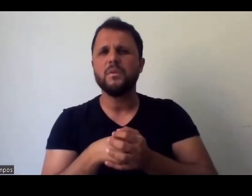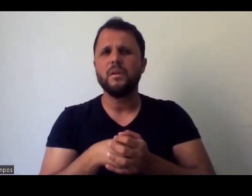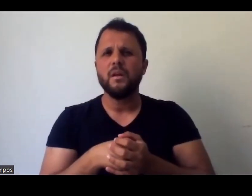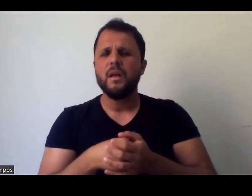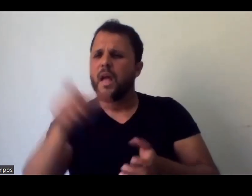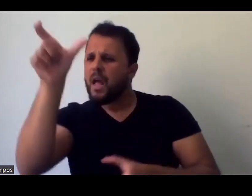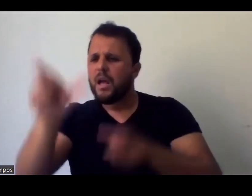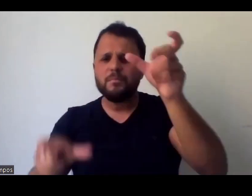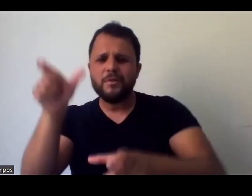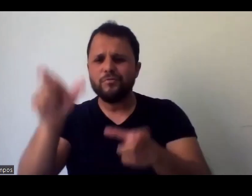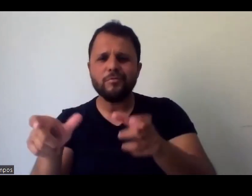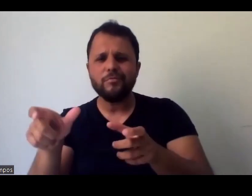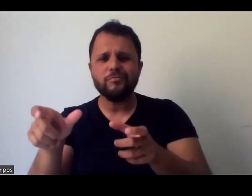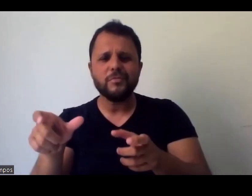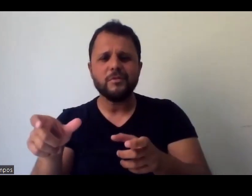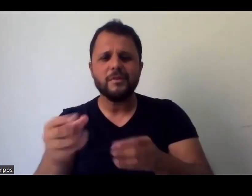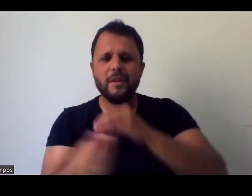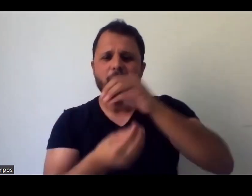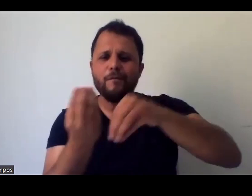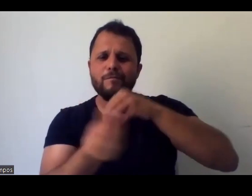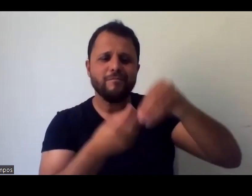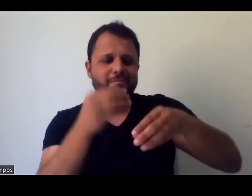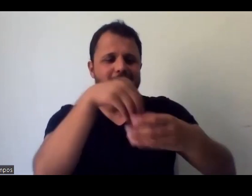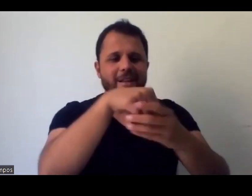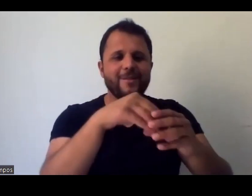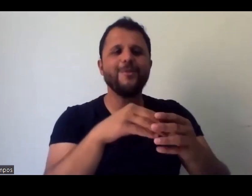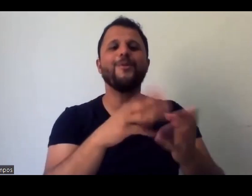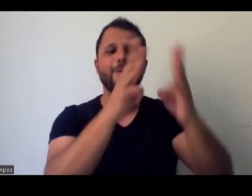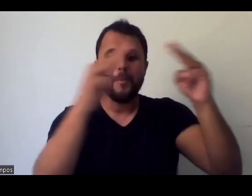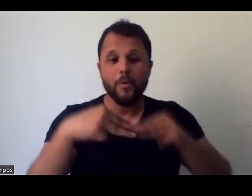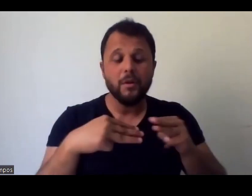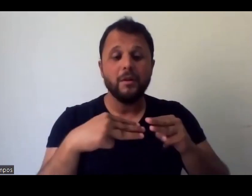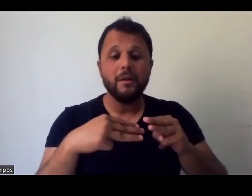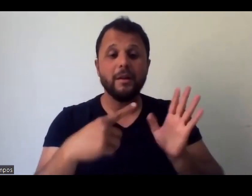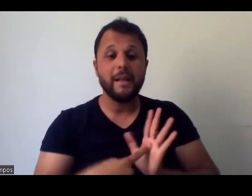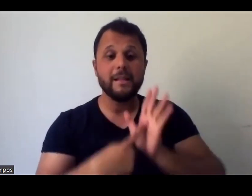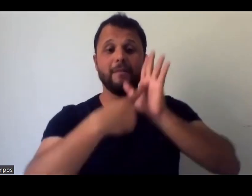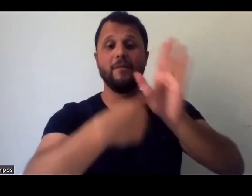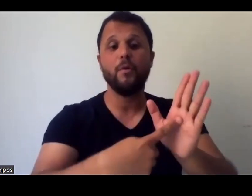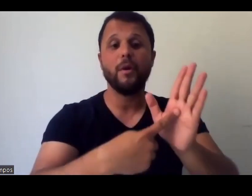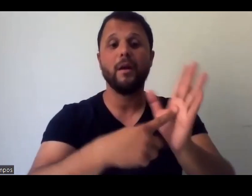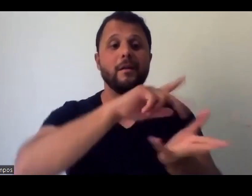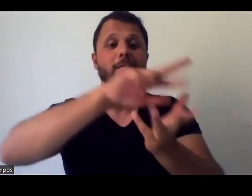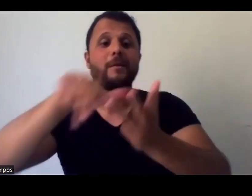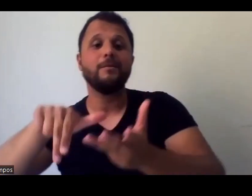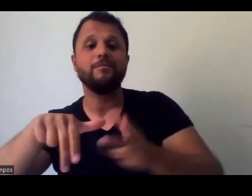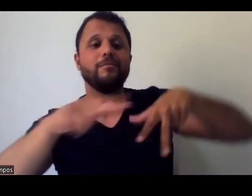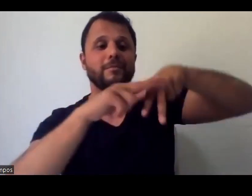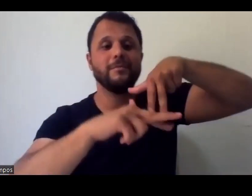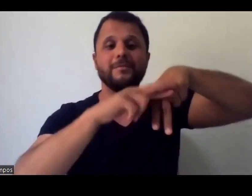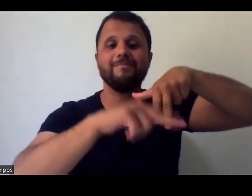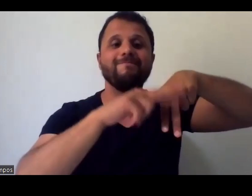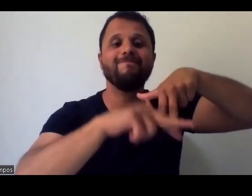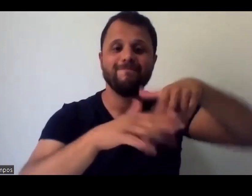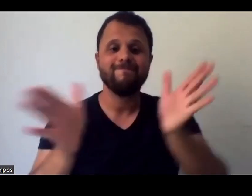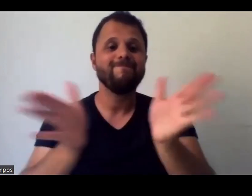ouvidos no museu, levaram, escolheram como tema de uma programação anual, a diversidade sexual e a acessibilidade para pessoas com